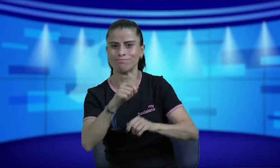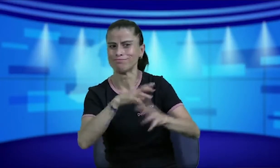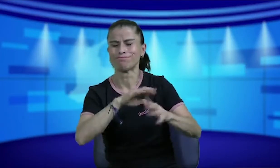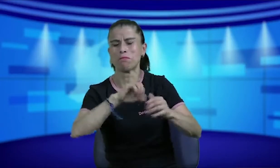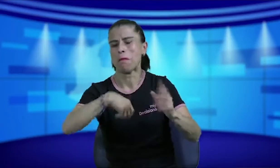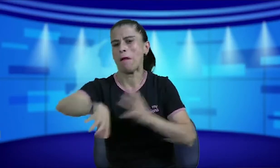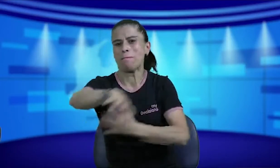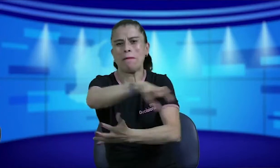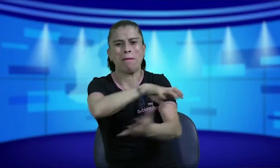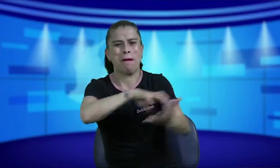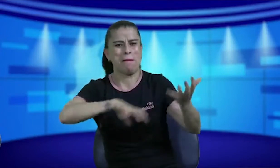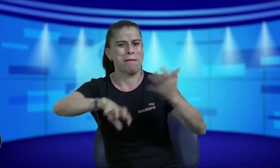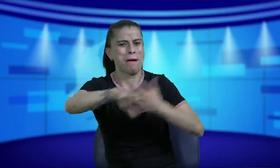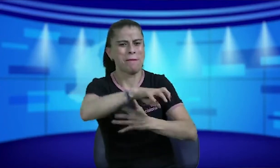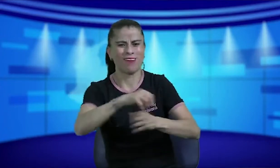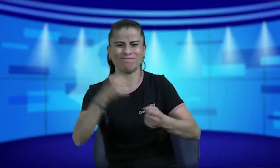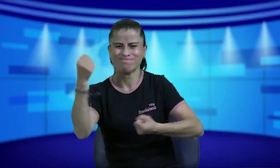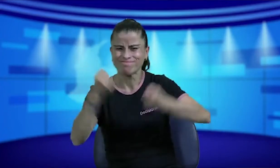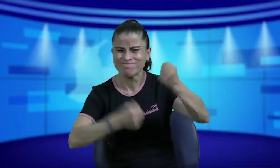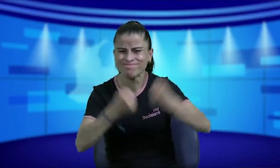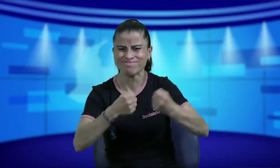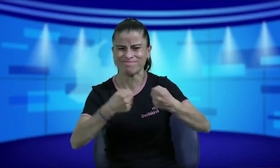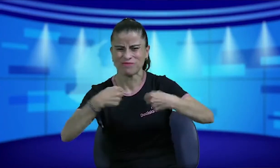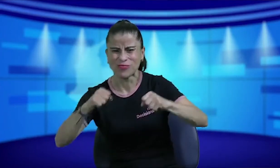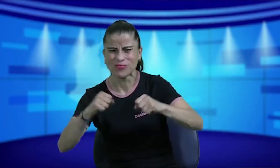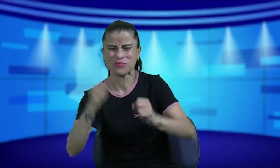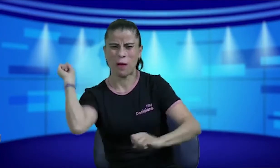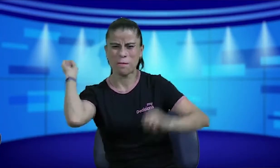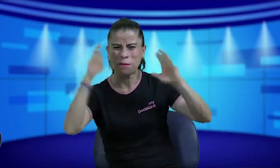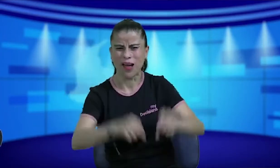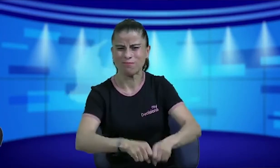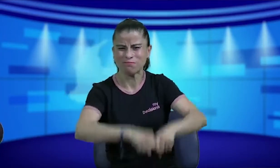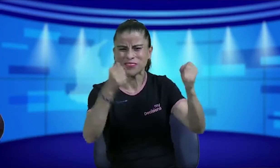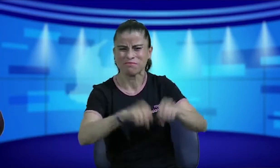se enfocó en el COVID pues hubo un poco de desorden también con el tema de esto